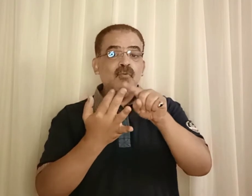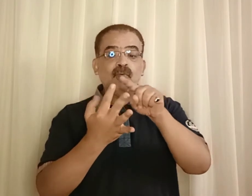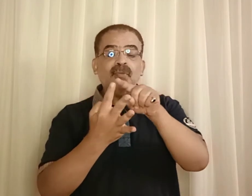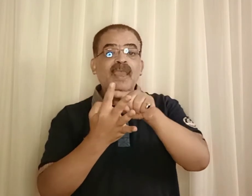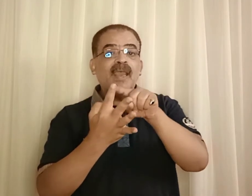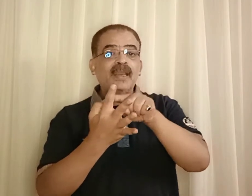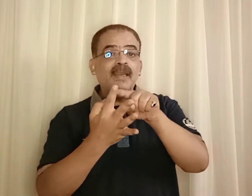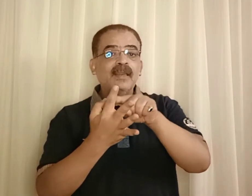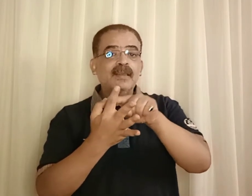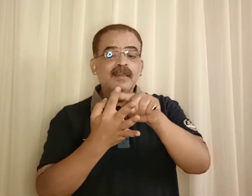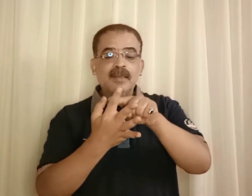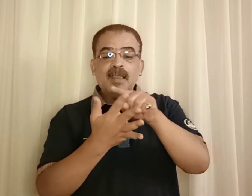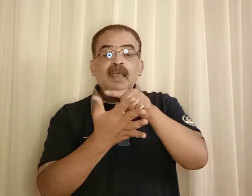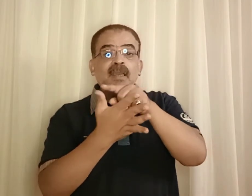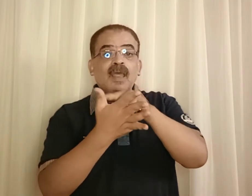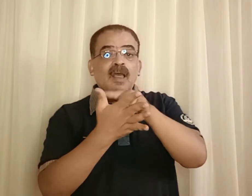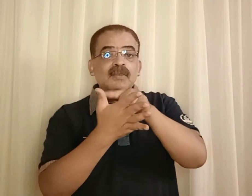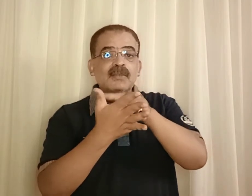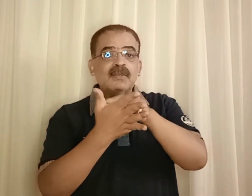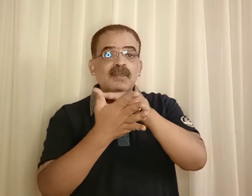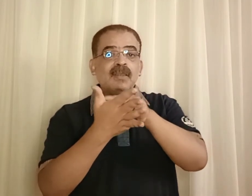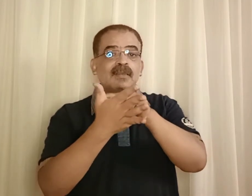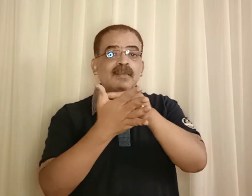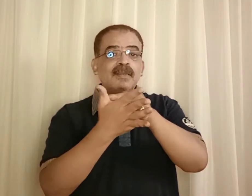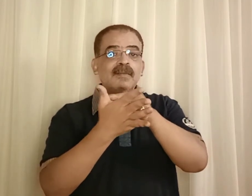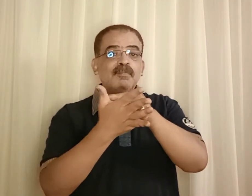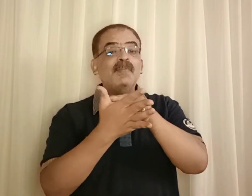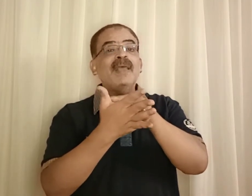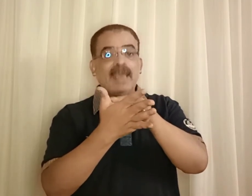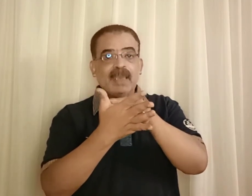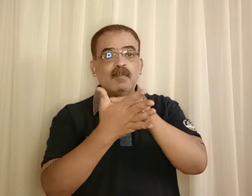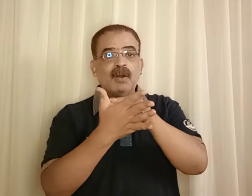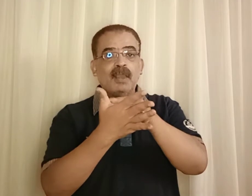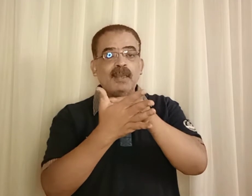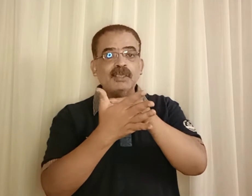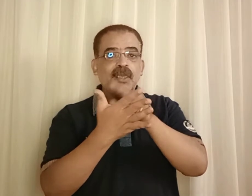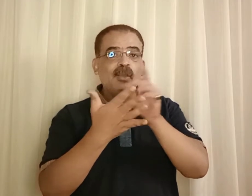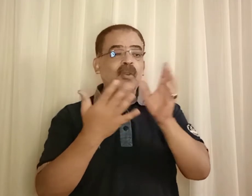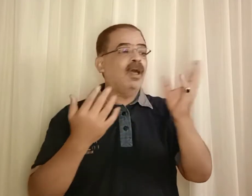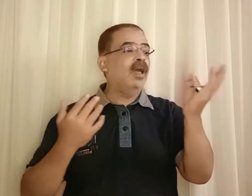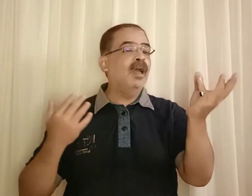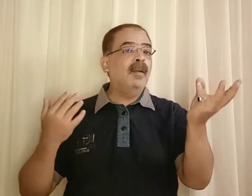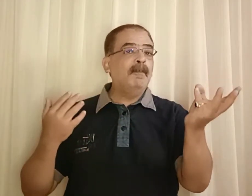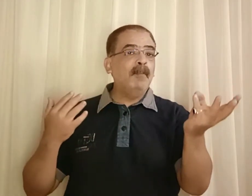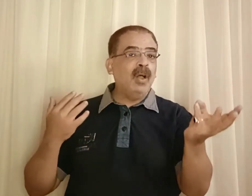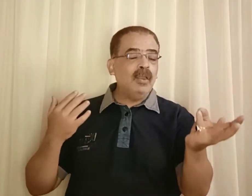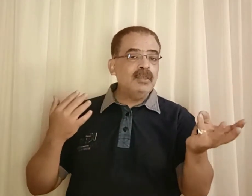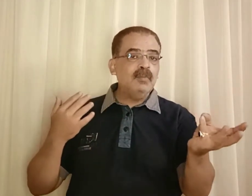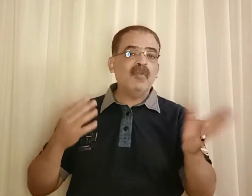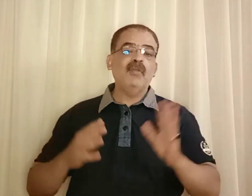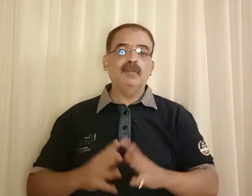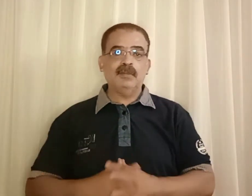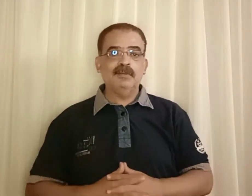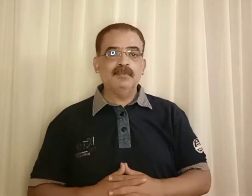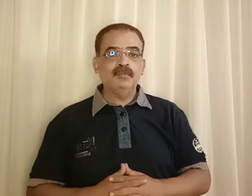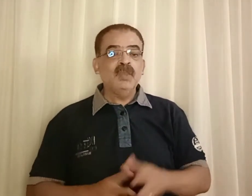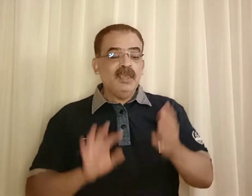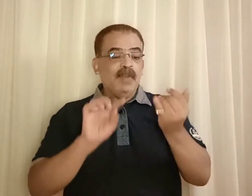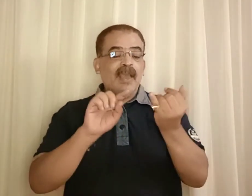فاعل last بمعنى اخر مرة هنا عشان يجي وراها ماضي بسيط يبقى